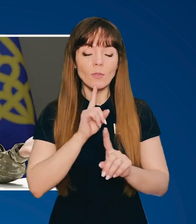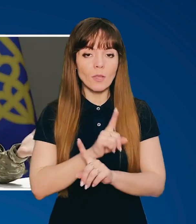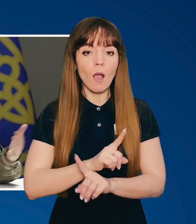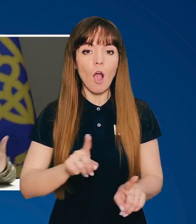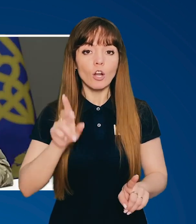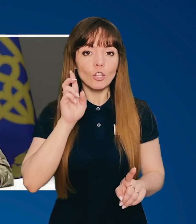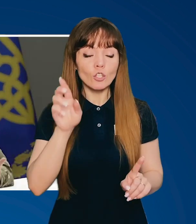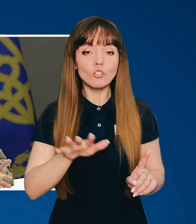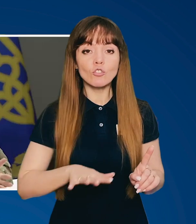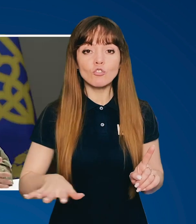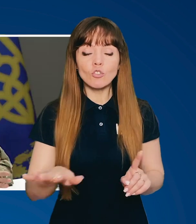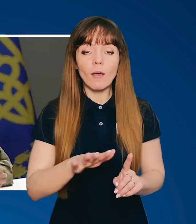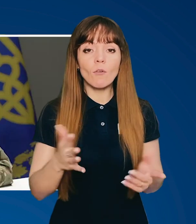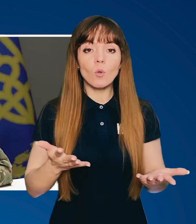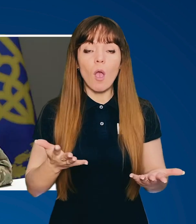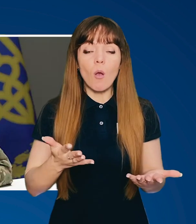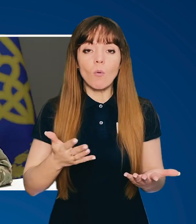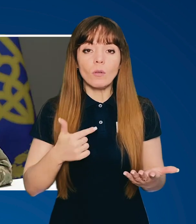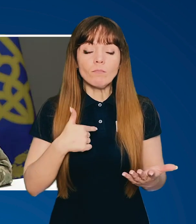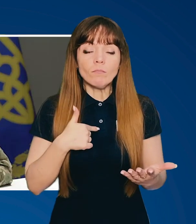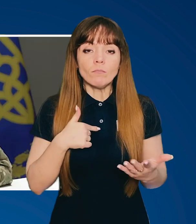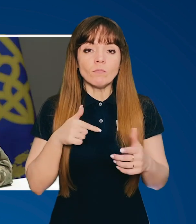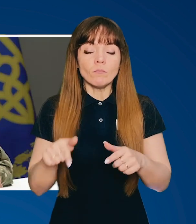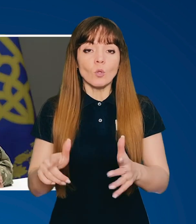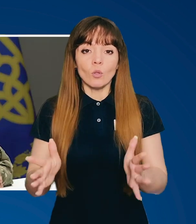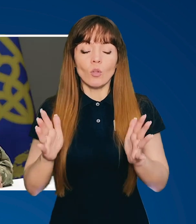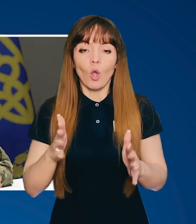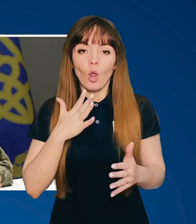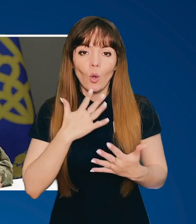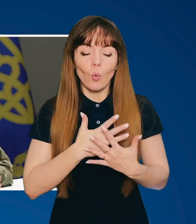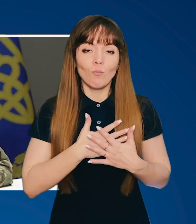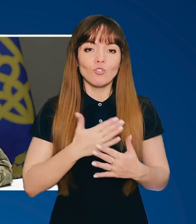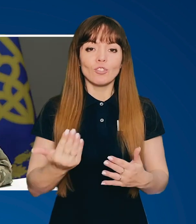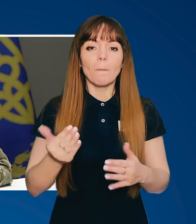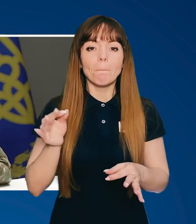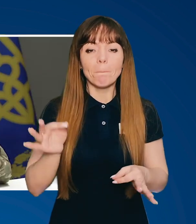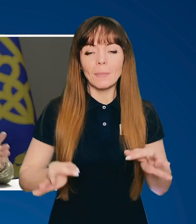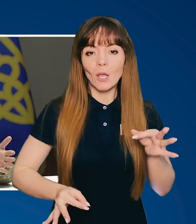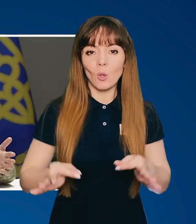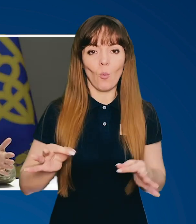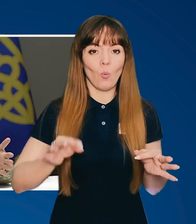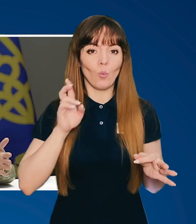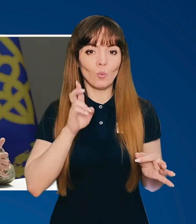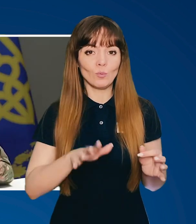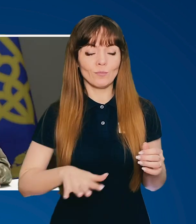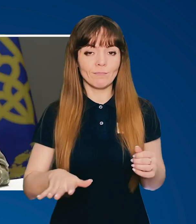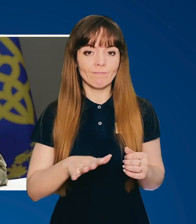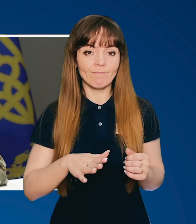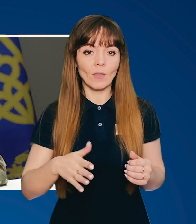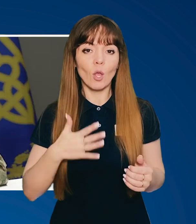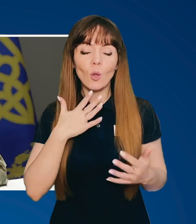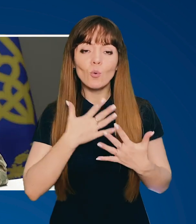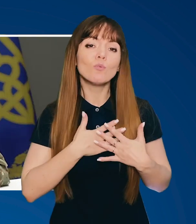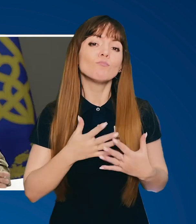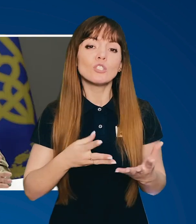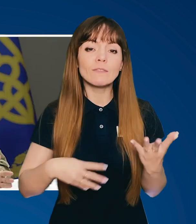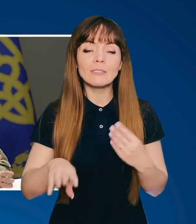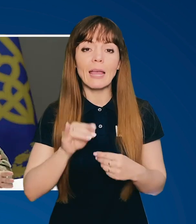Унікальна держава, яку ти просто любиш. Любиш природу, любиш все.